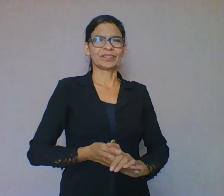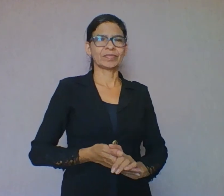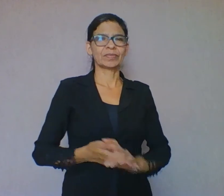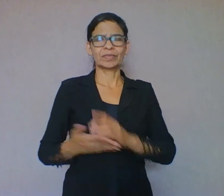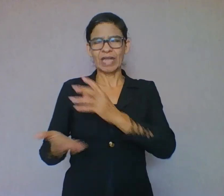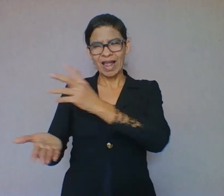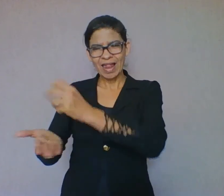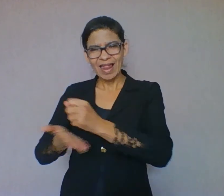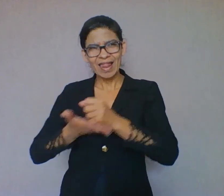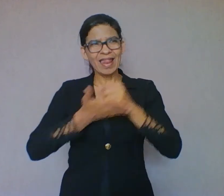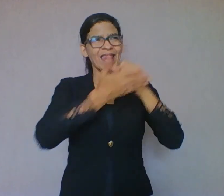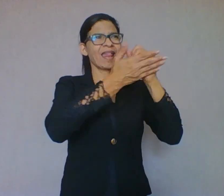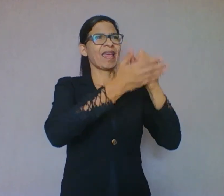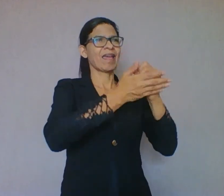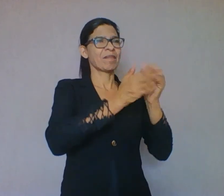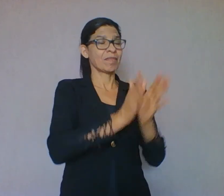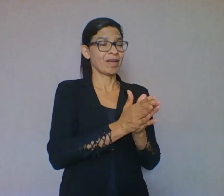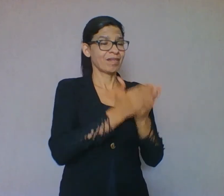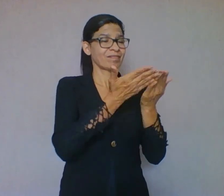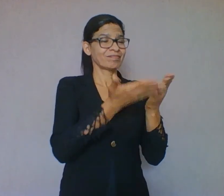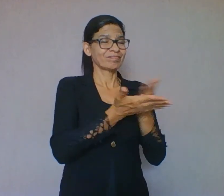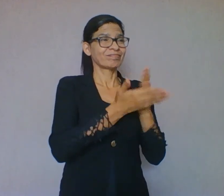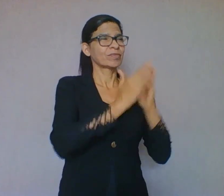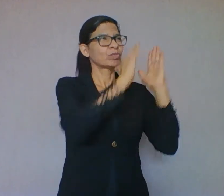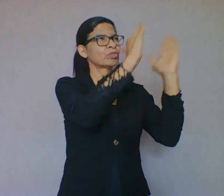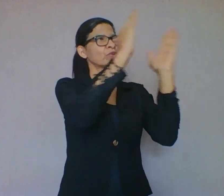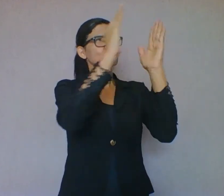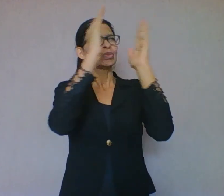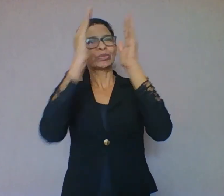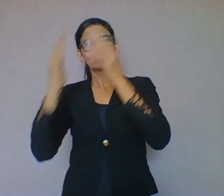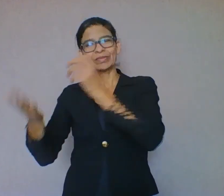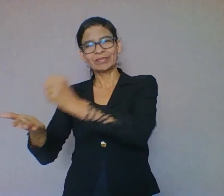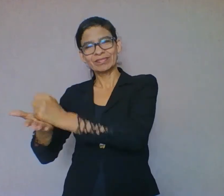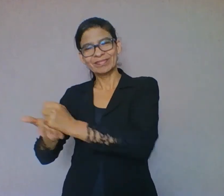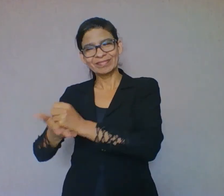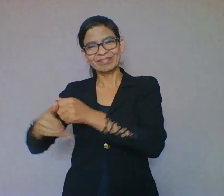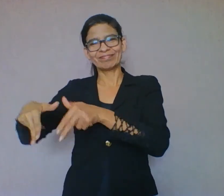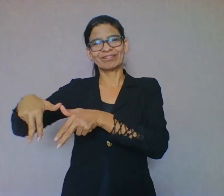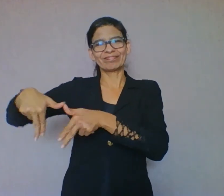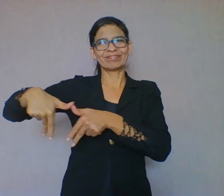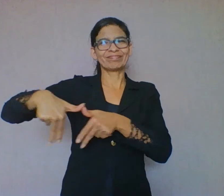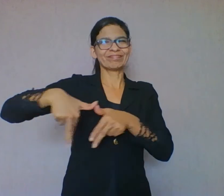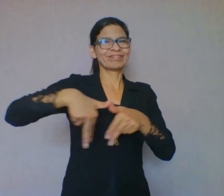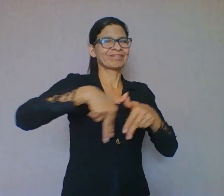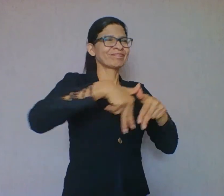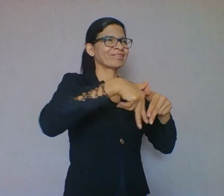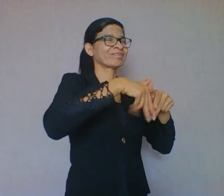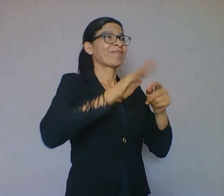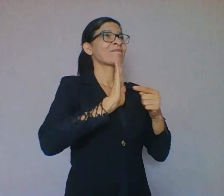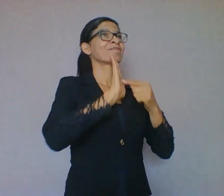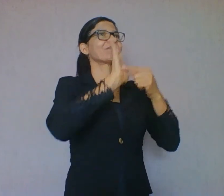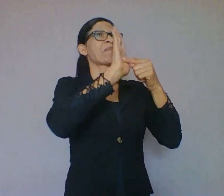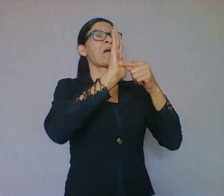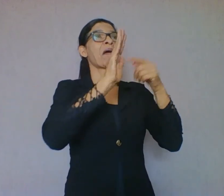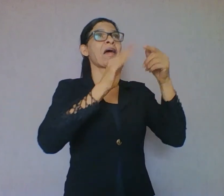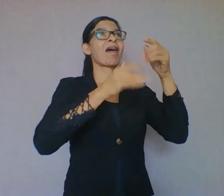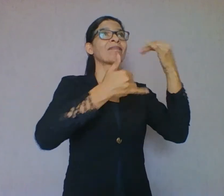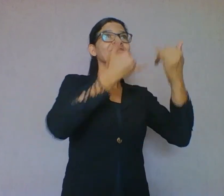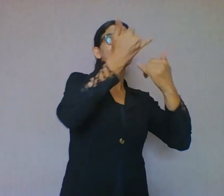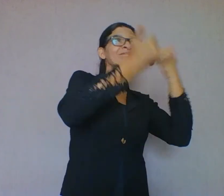livrarias próximas de sua casa. É um ambiente propício à leitura. Às livrarias ele vai encontrar uma infinidade de livros. Livros